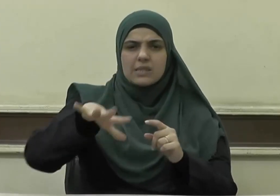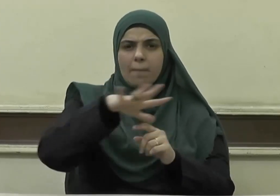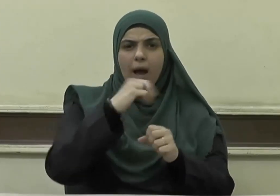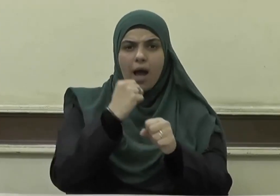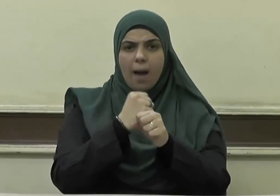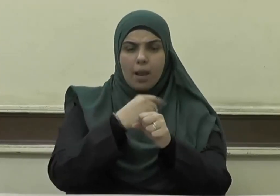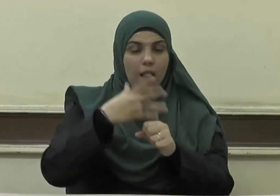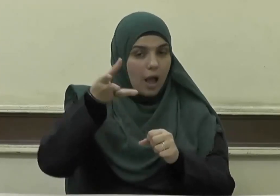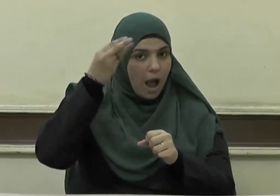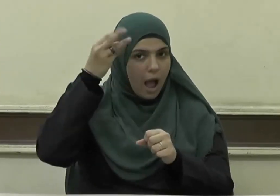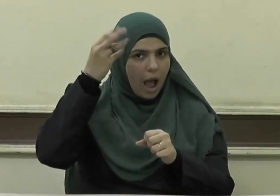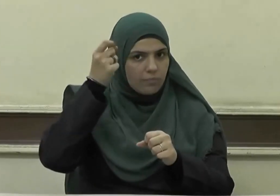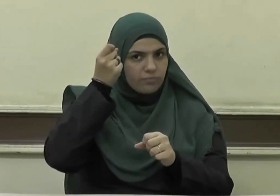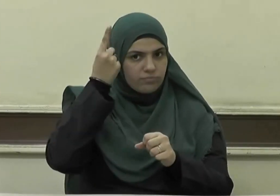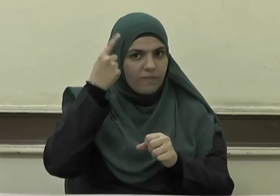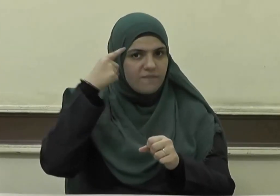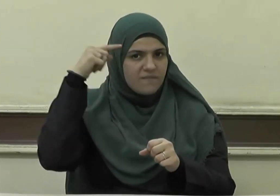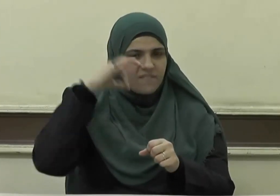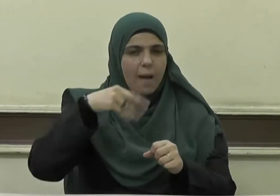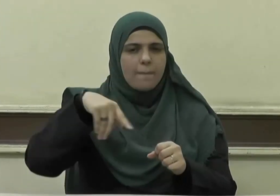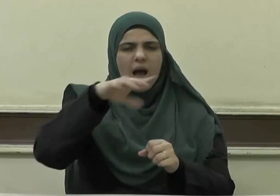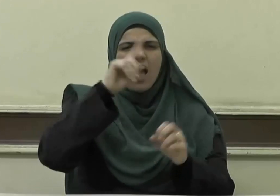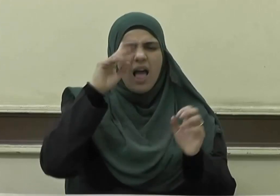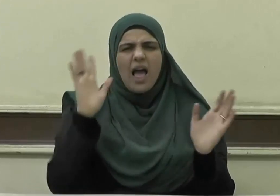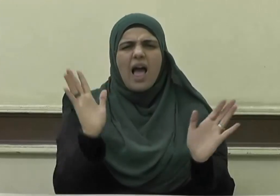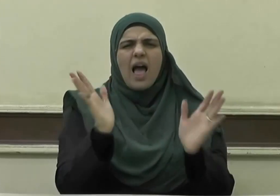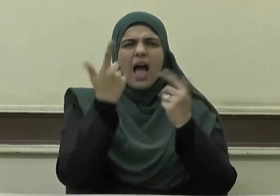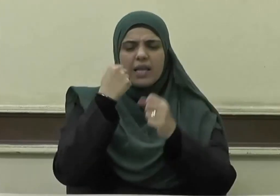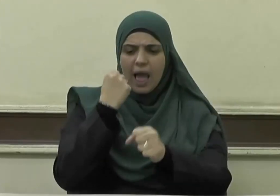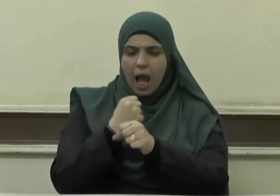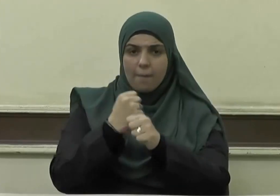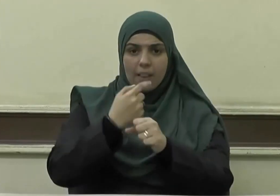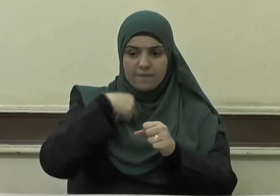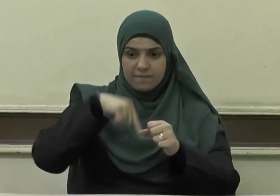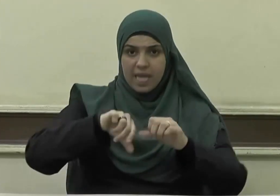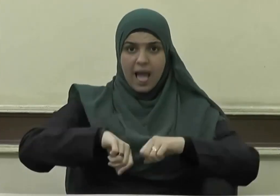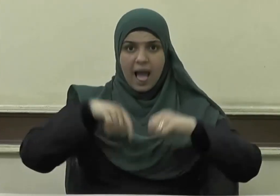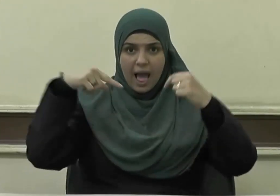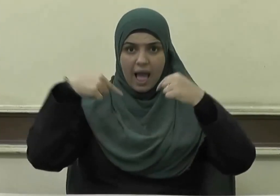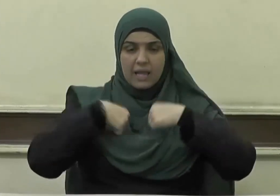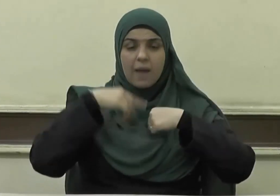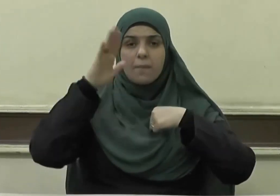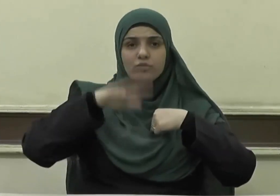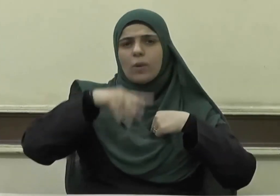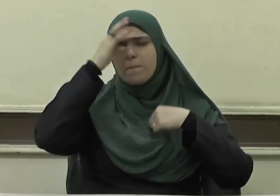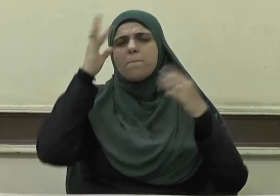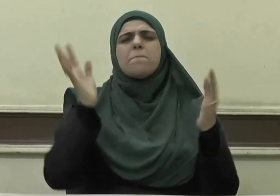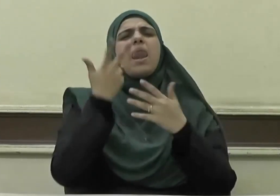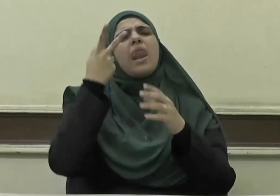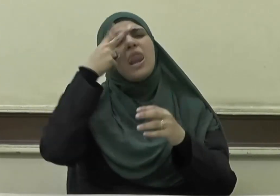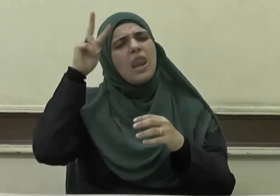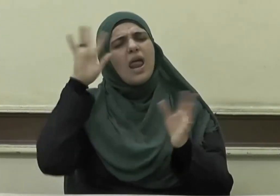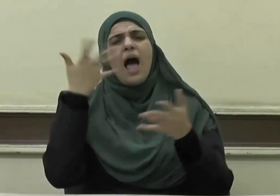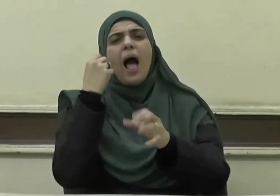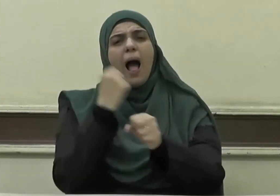أن كل ما يقوم به في حياته من عمل فهو في